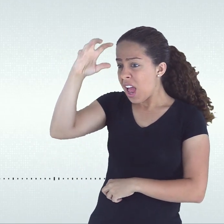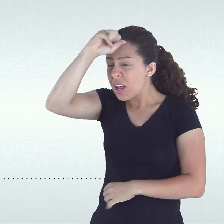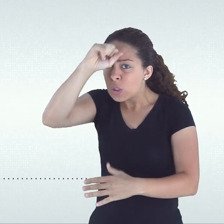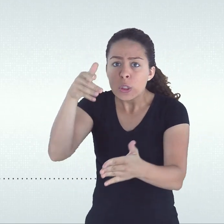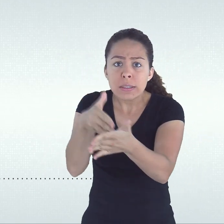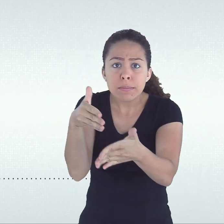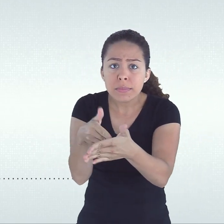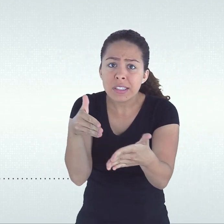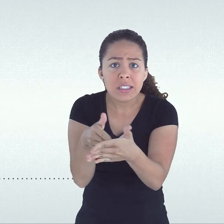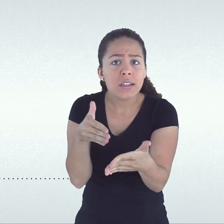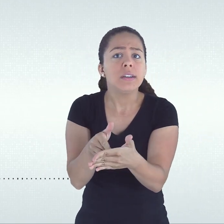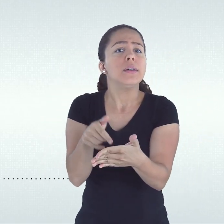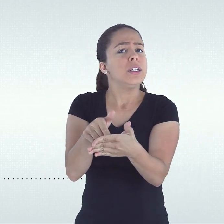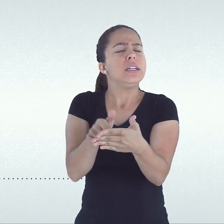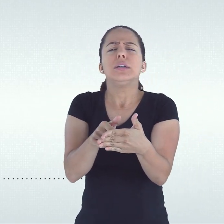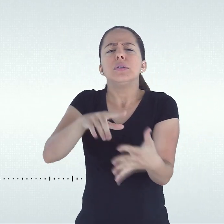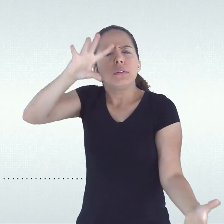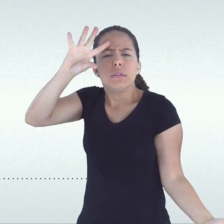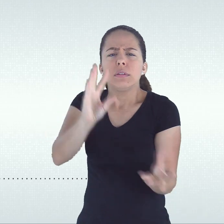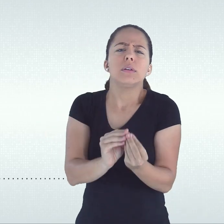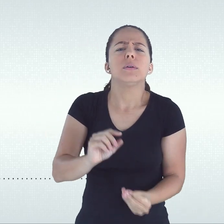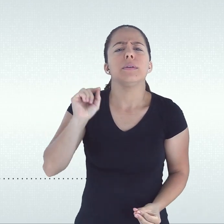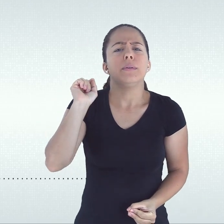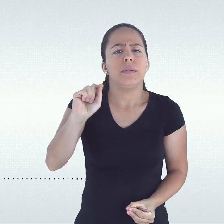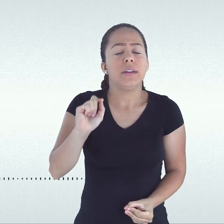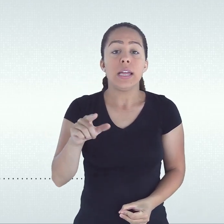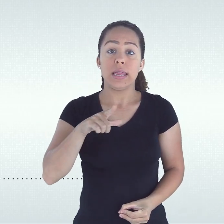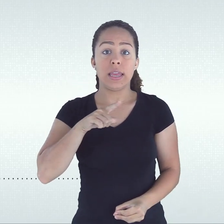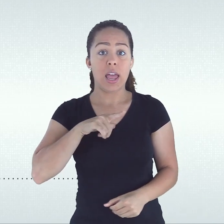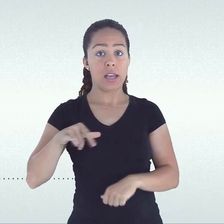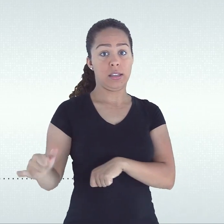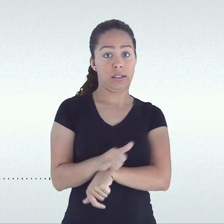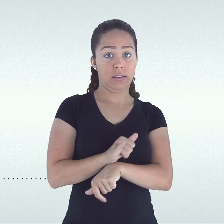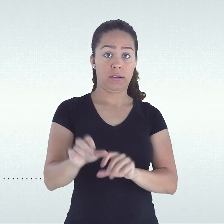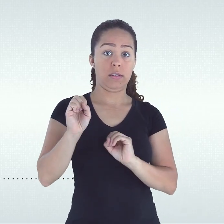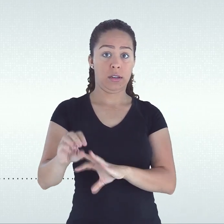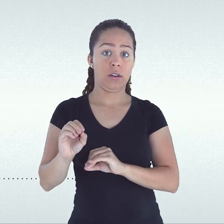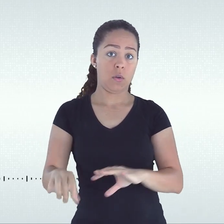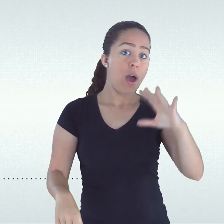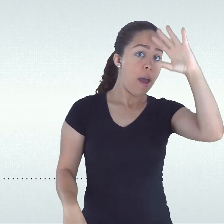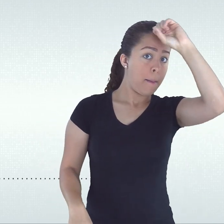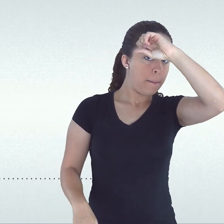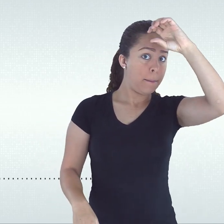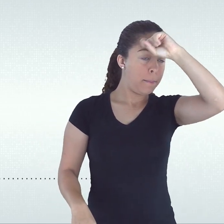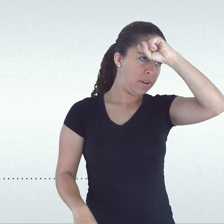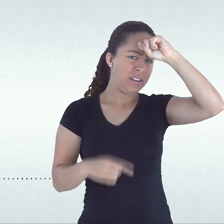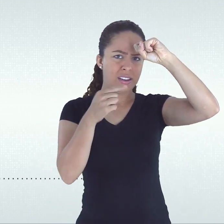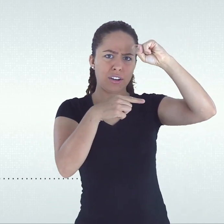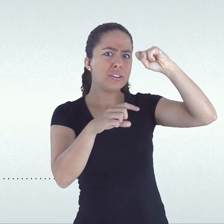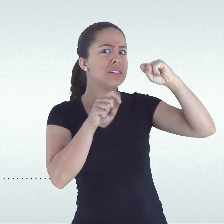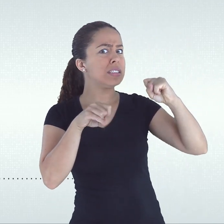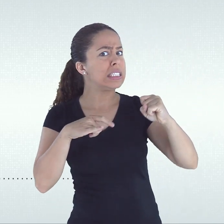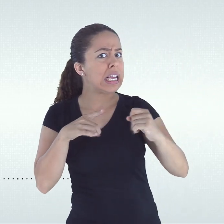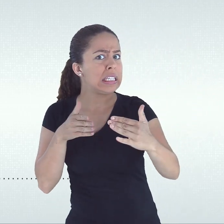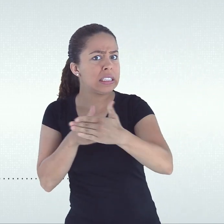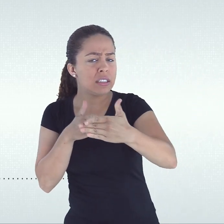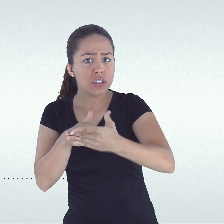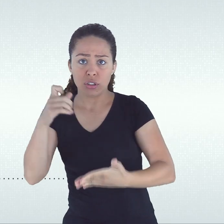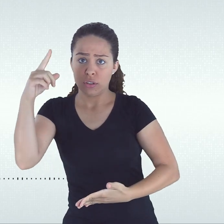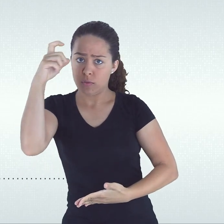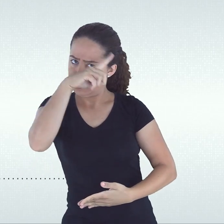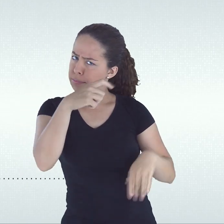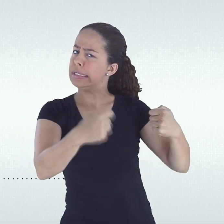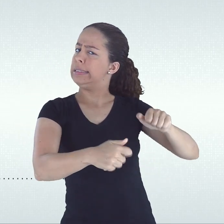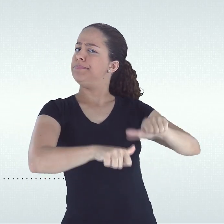que as estratégias de ensino-aprendizagem utilizadas devem ser alvo de diagnóstico e